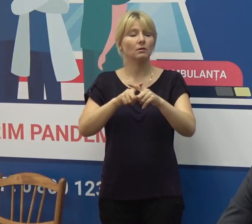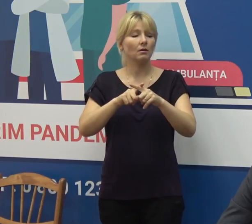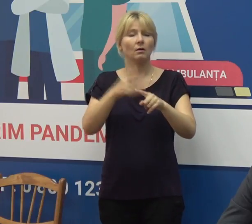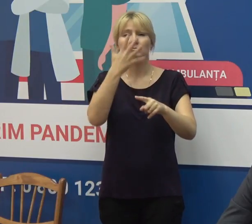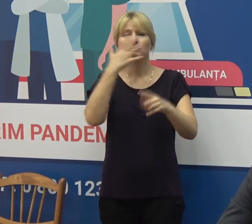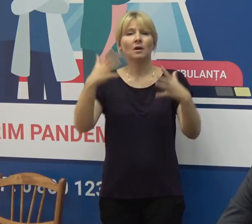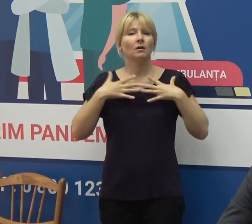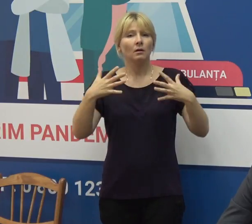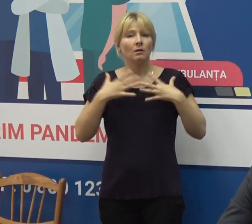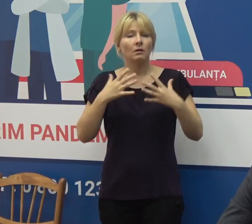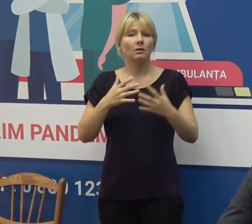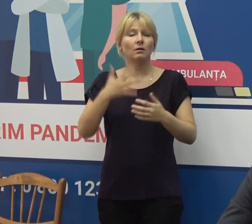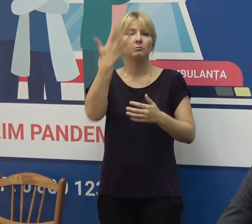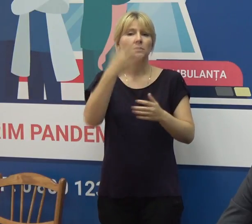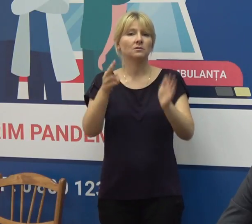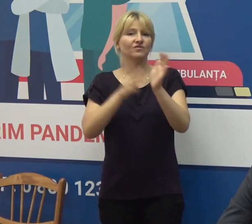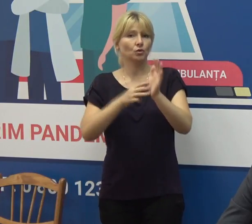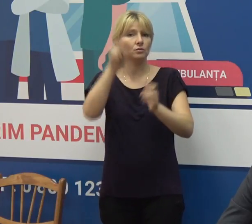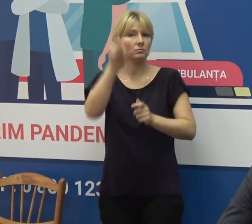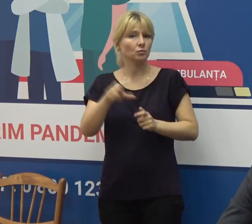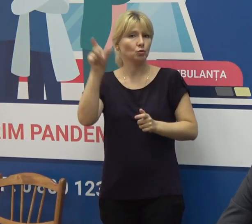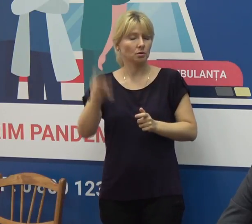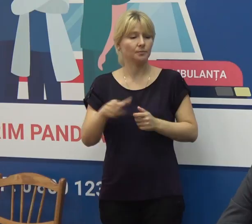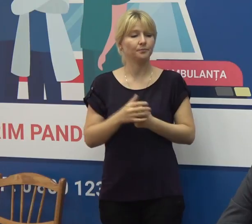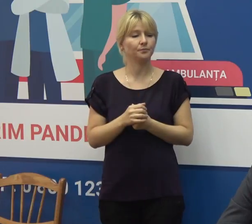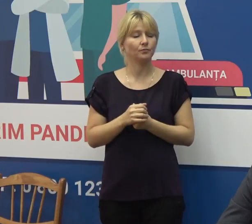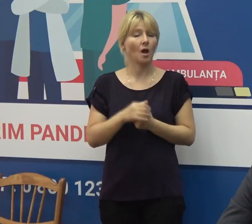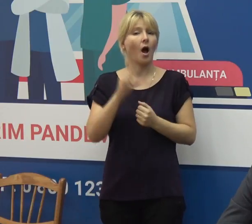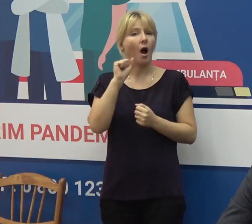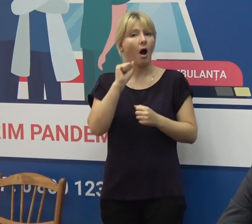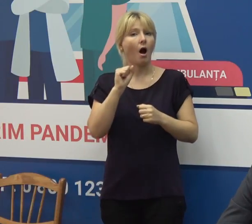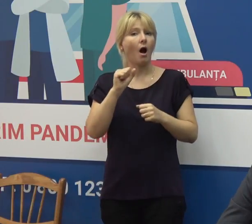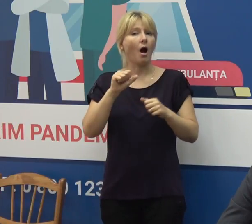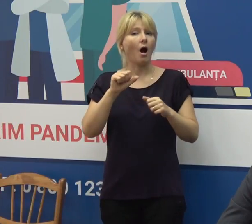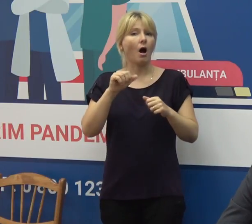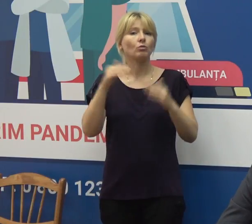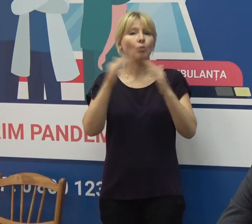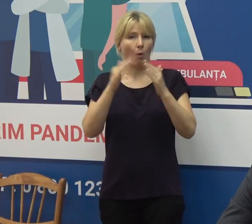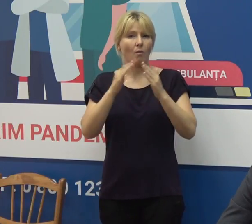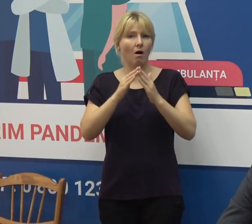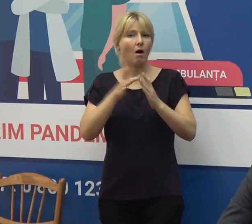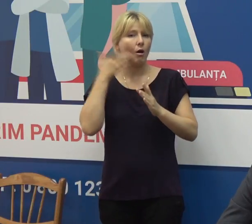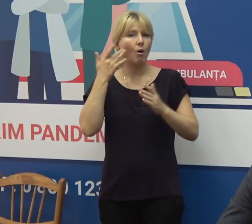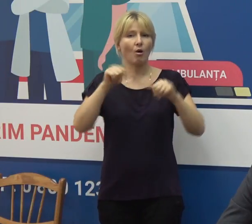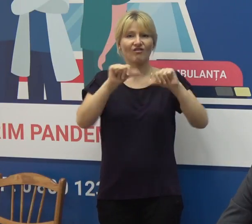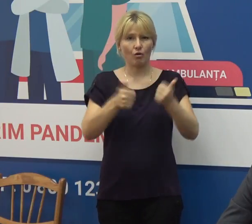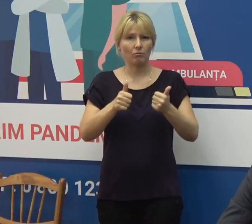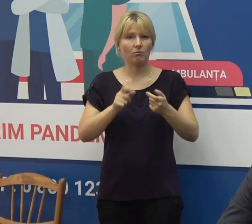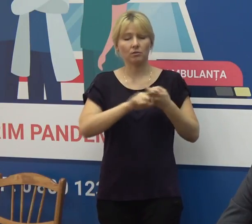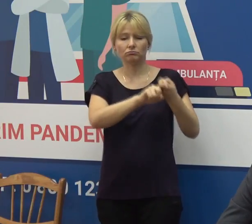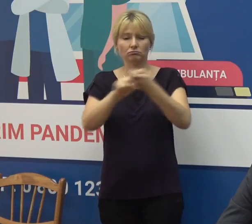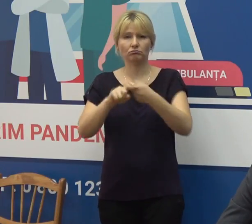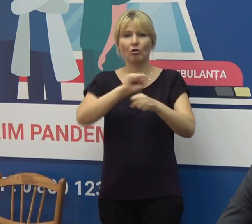intensivă sunt 58 de pacienți. Numărul de persoane care sunt în tratament la domiciliu COVID-19